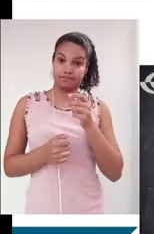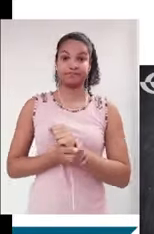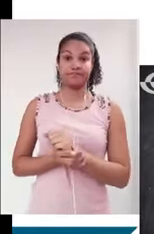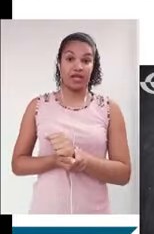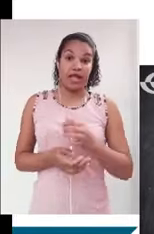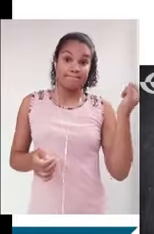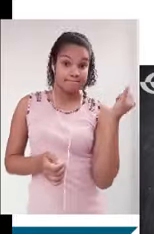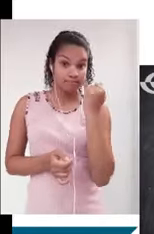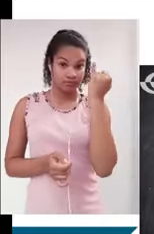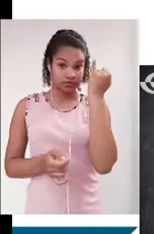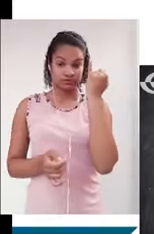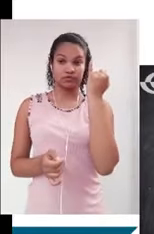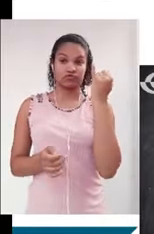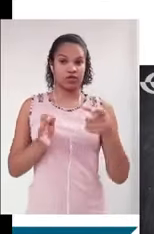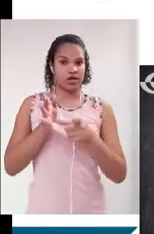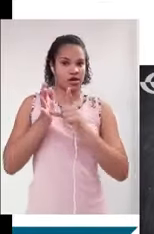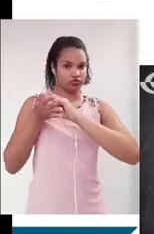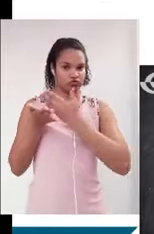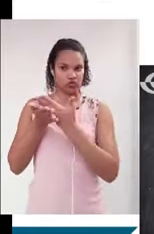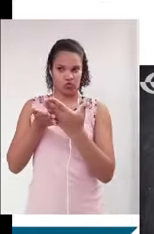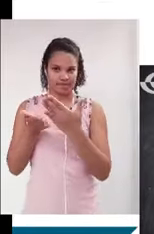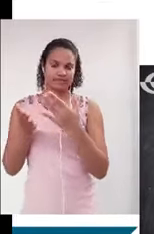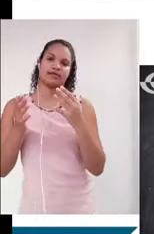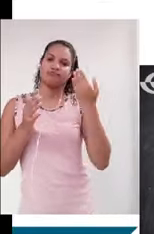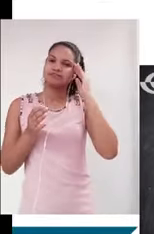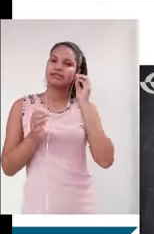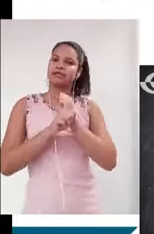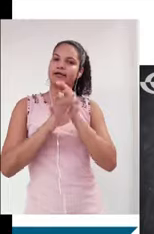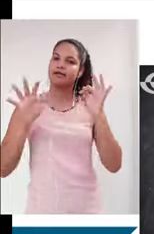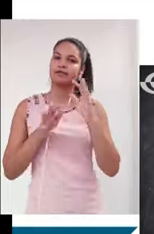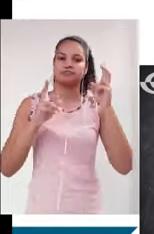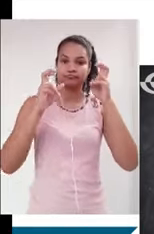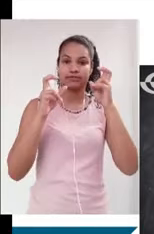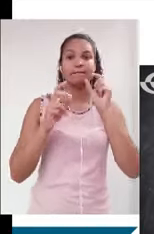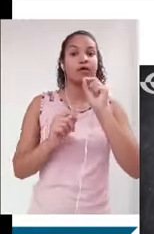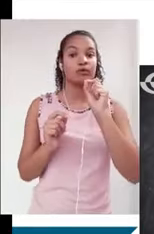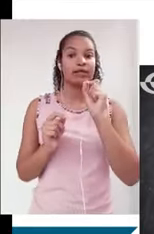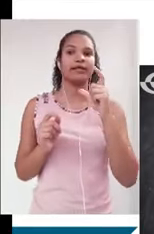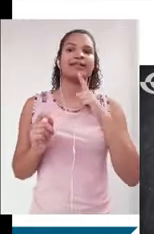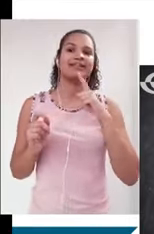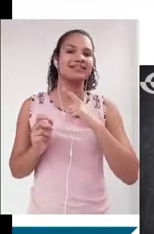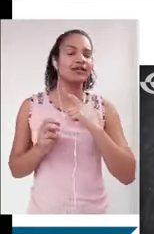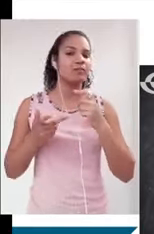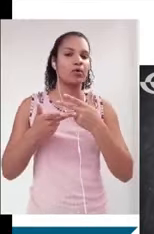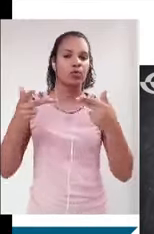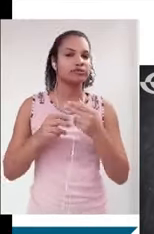É importante, antes de nós iniciarmos a interpretação esse do tema, compreender que tem um ponto que vai fazer total diferença